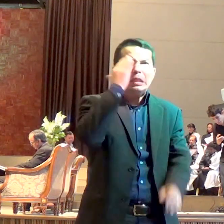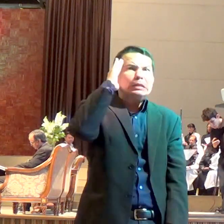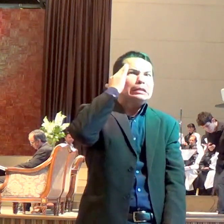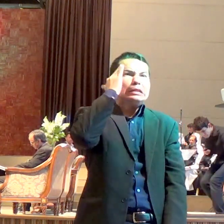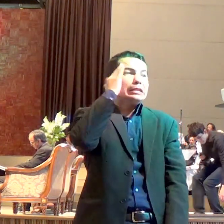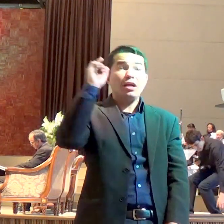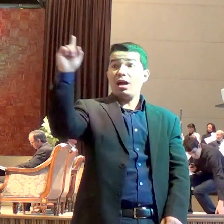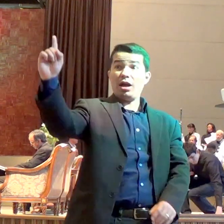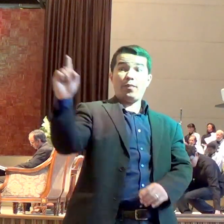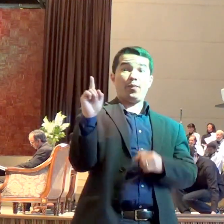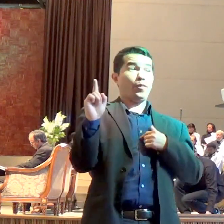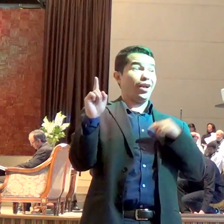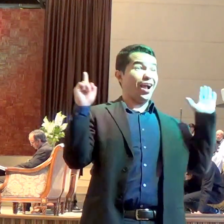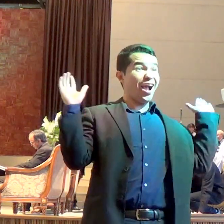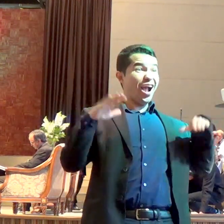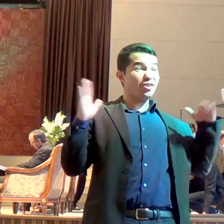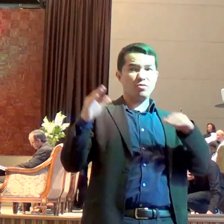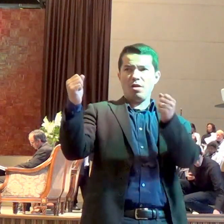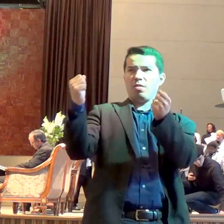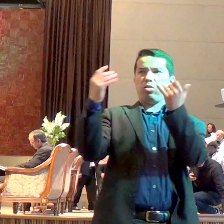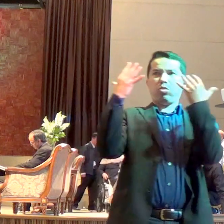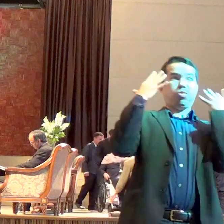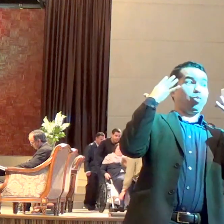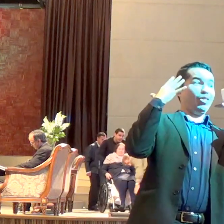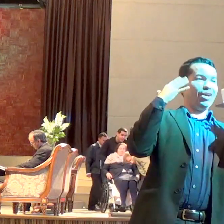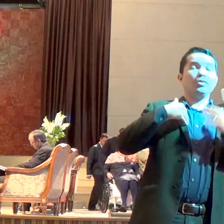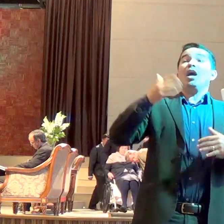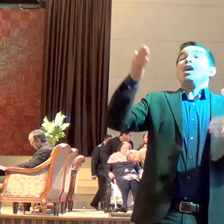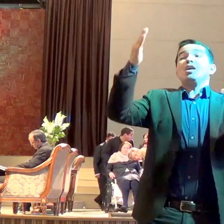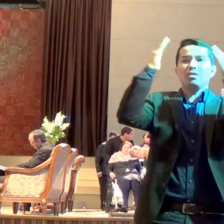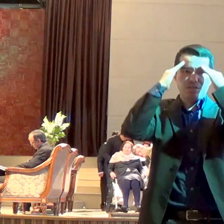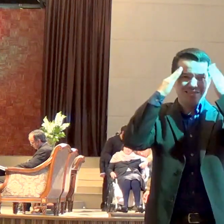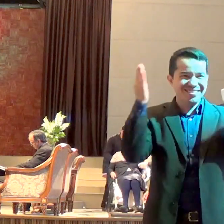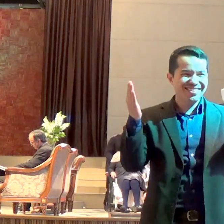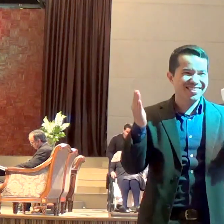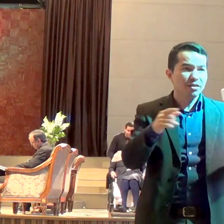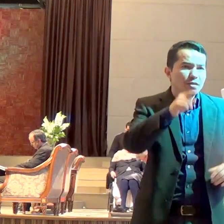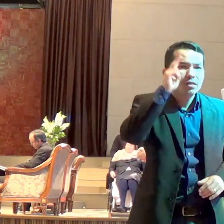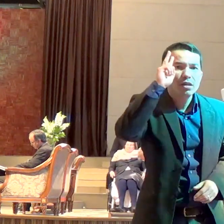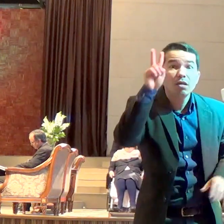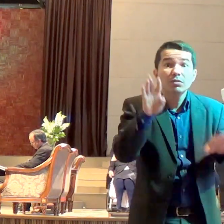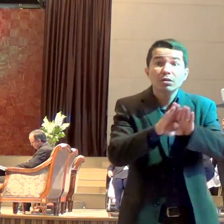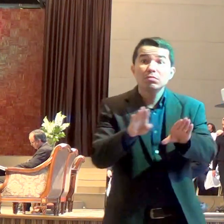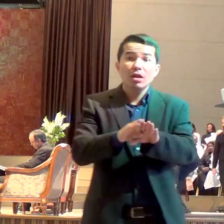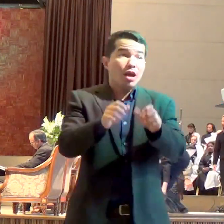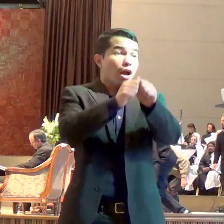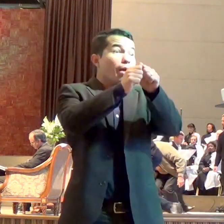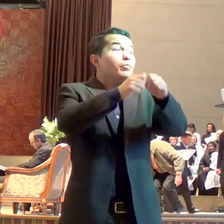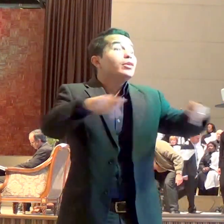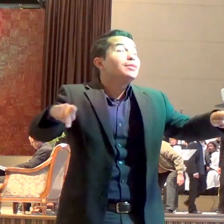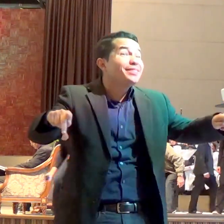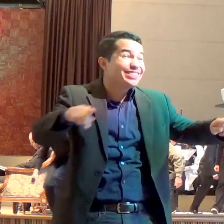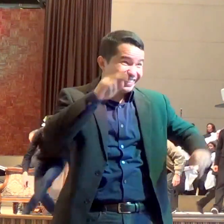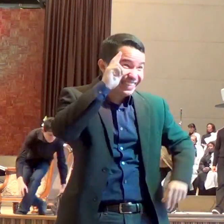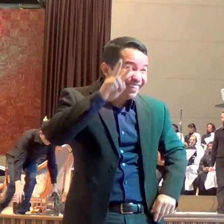foi através desse anjo que ele escreveu aquilo que está no Apocalipse. O anjo ia